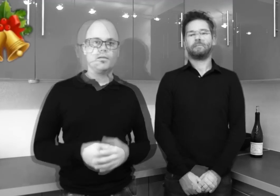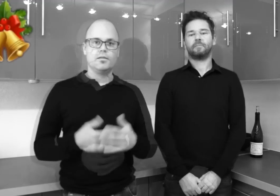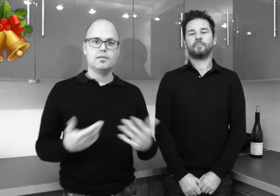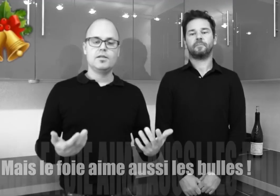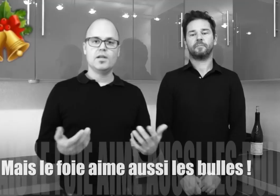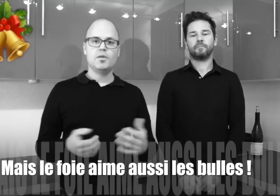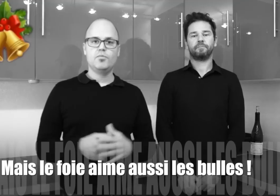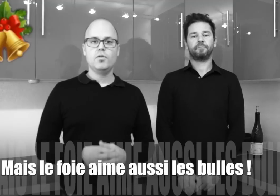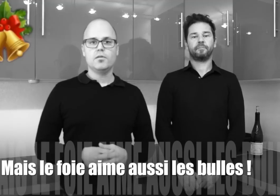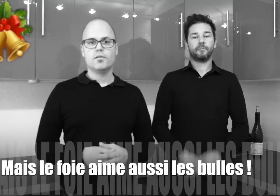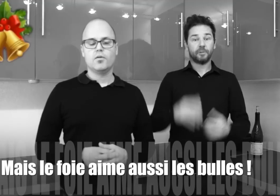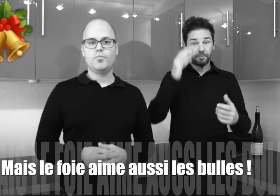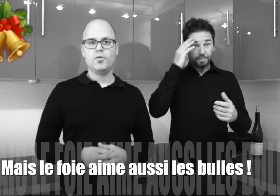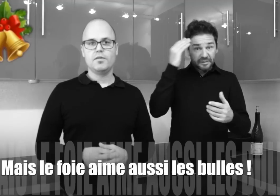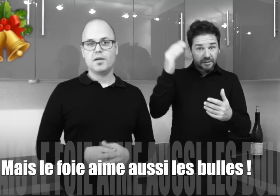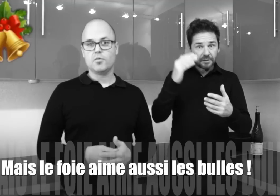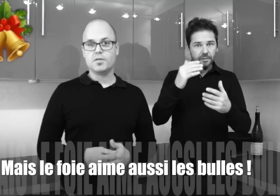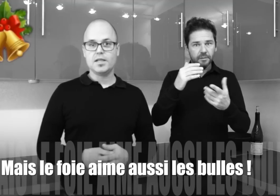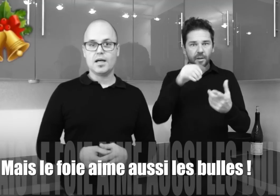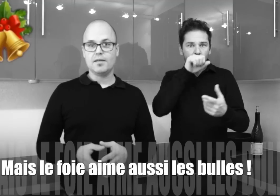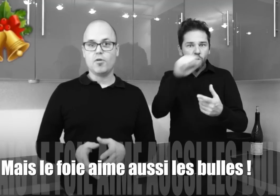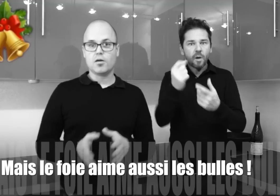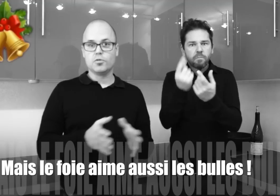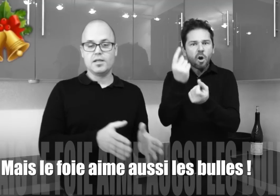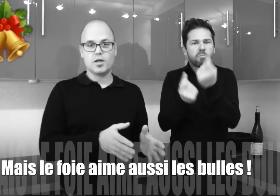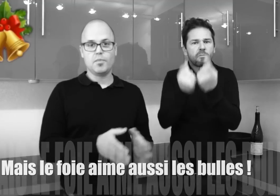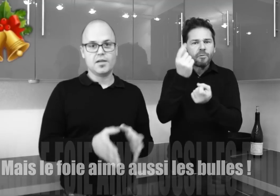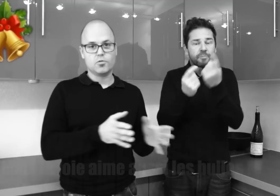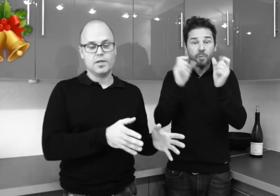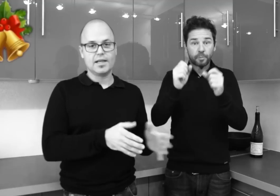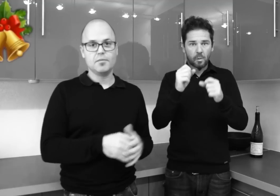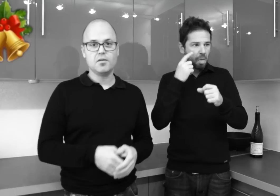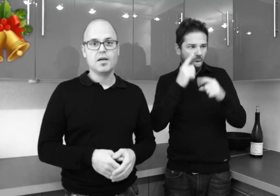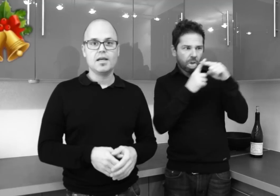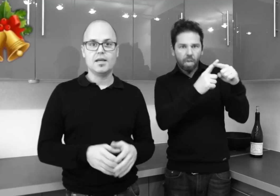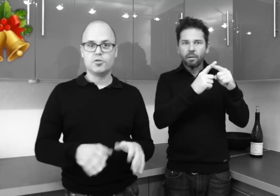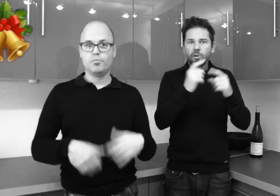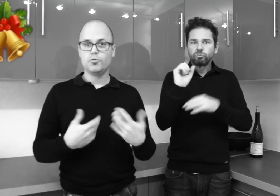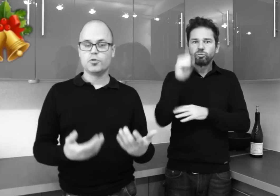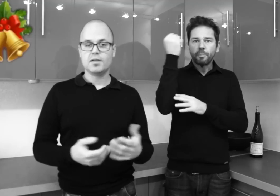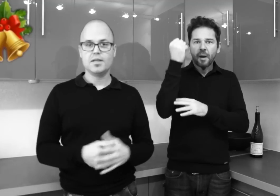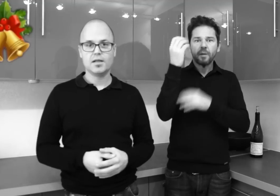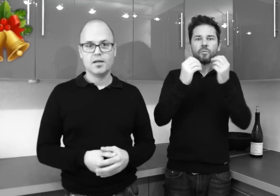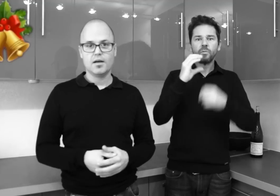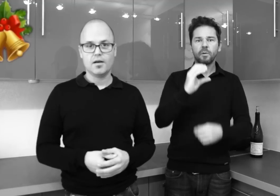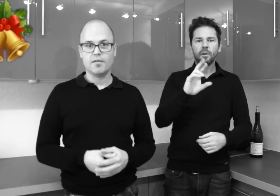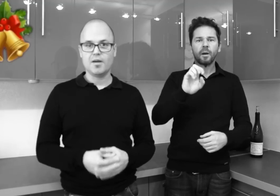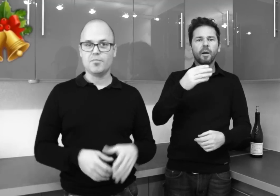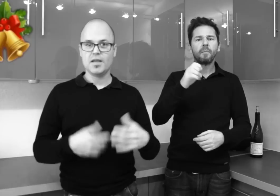Si on aime les bulles, on peut évidemment aussi aller voir côté champagne et côté crément, et plutôt choisir un vin bien